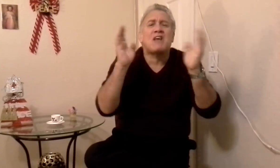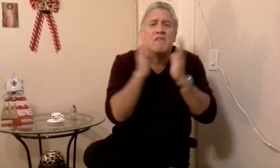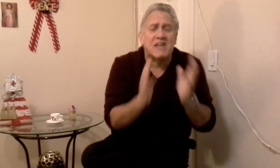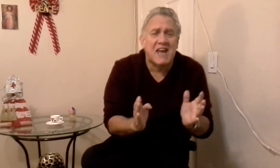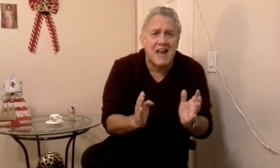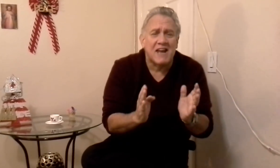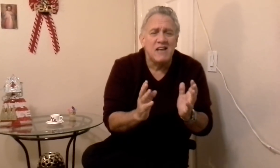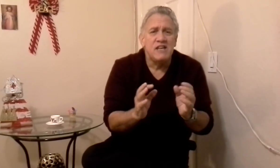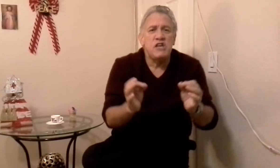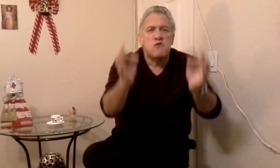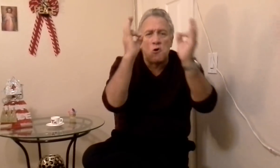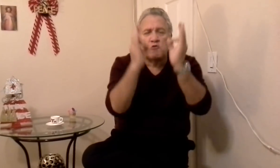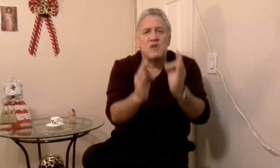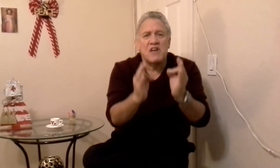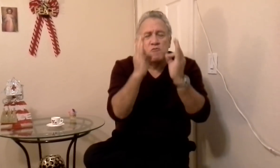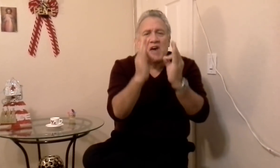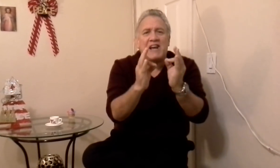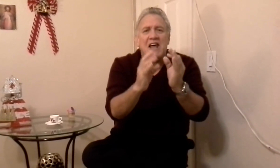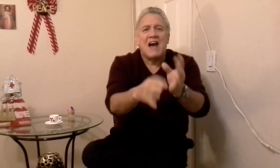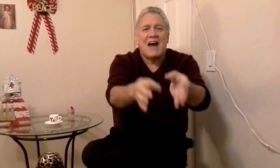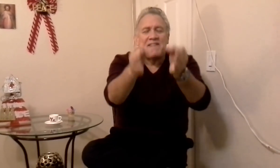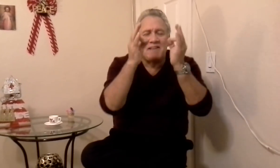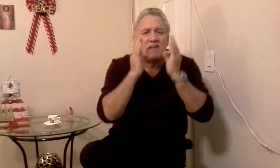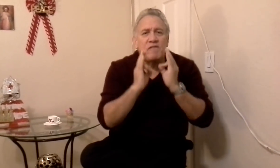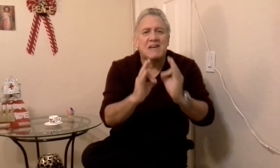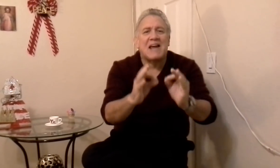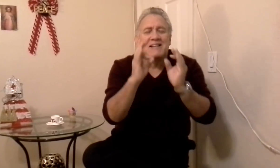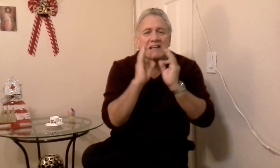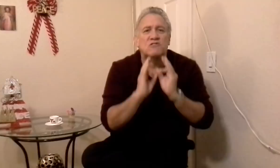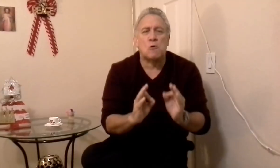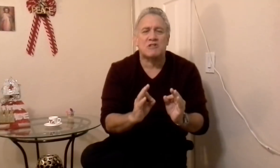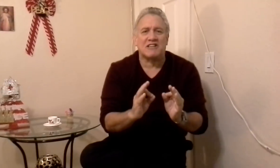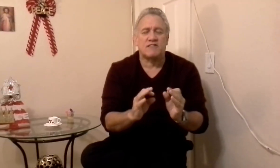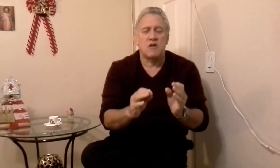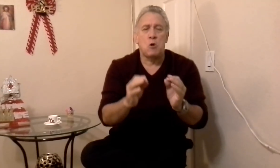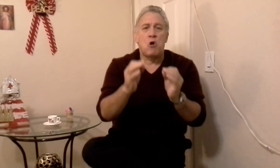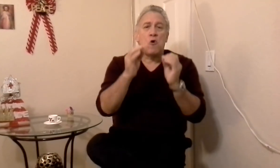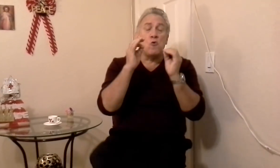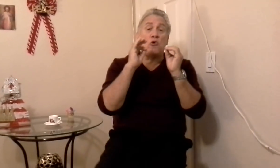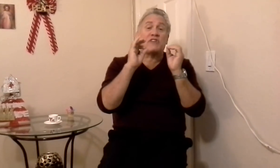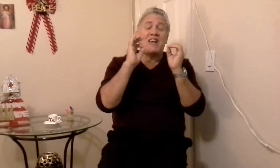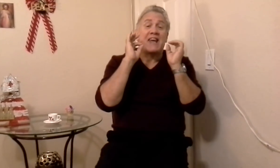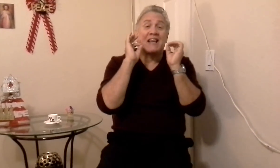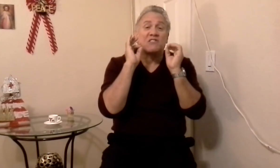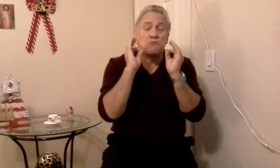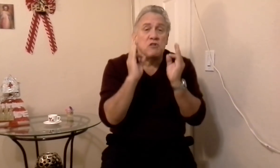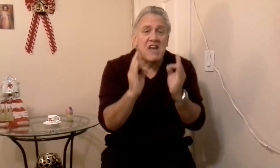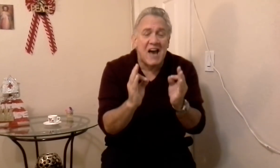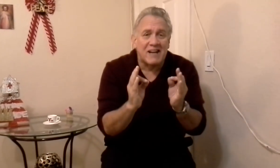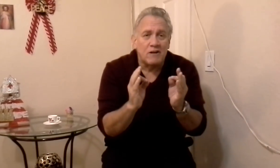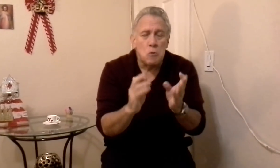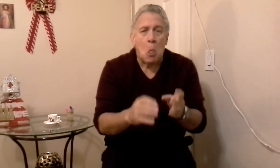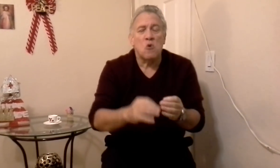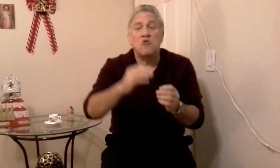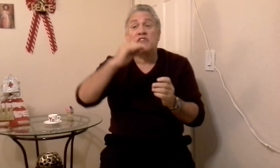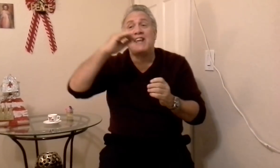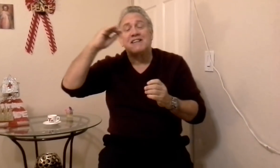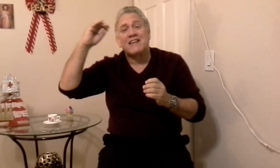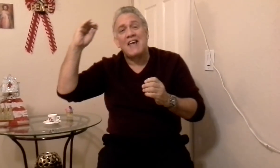saben qué, y yo los voy a ayudar a identificar esas cosas, uno tiene que estudiar, uno tiene que